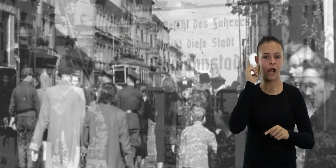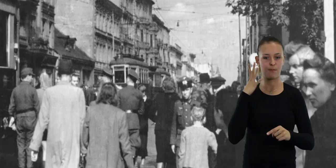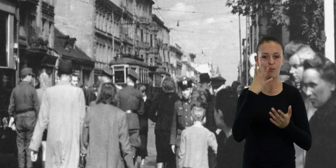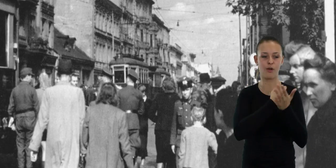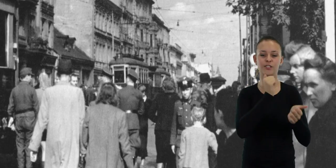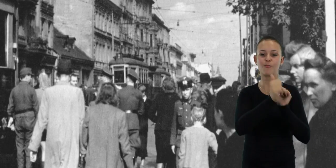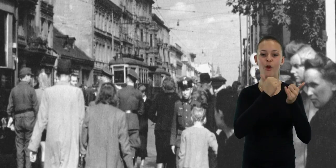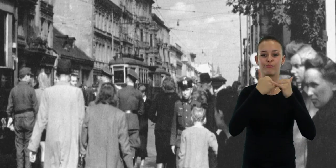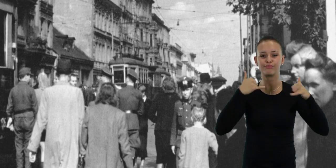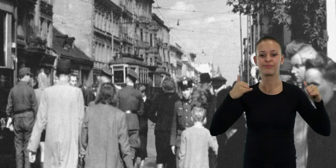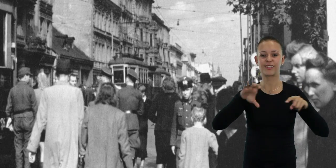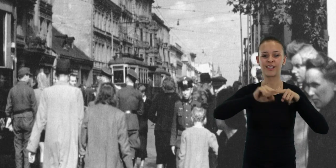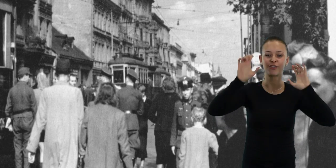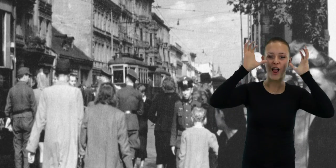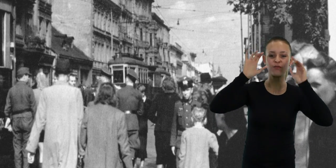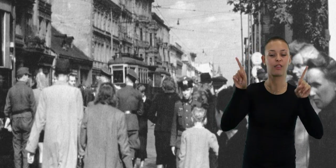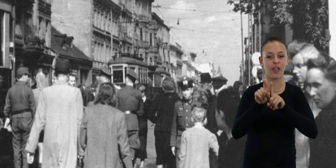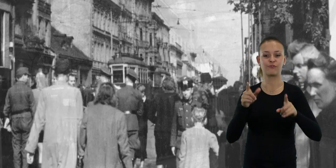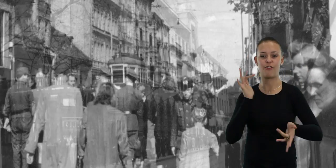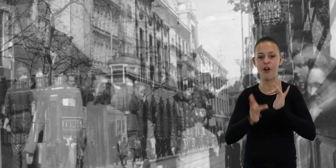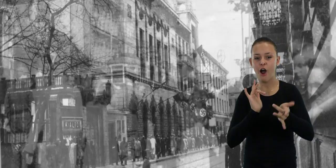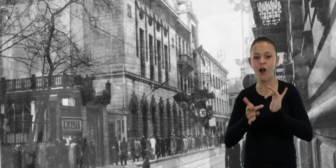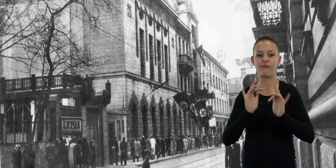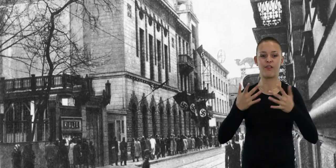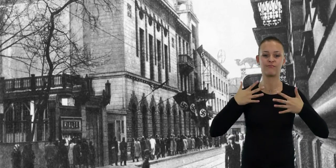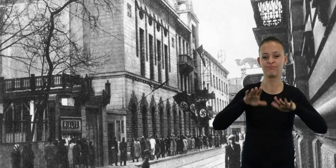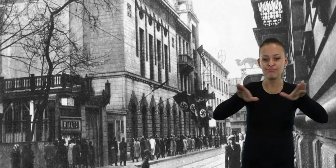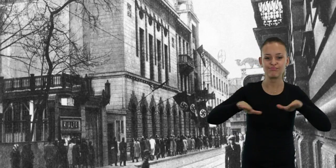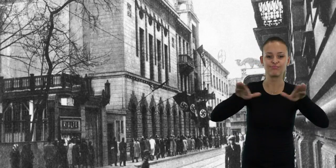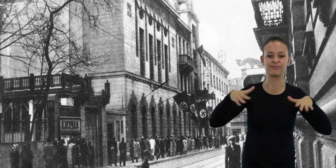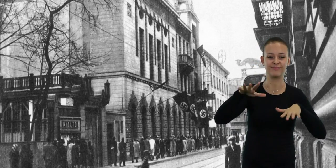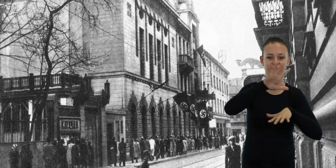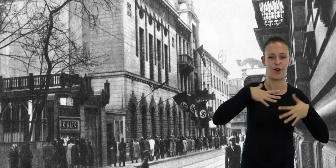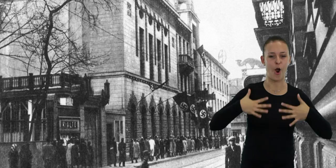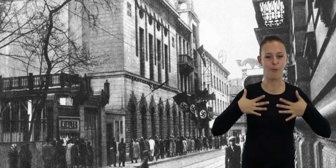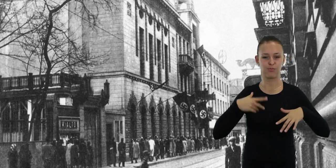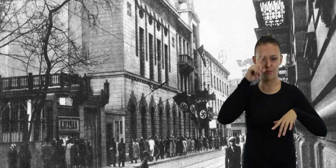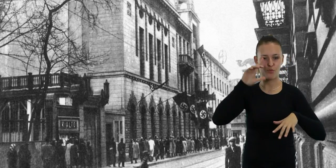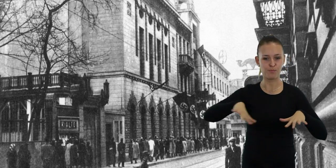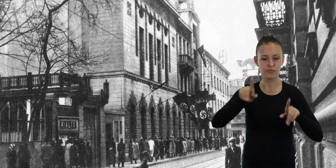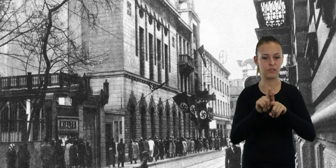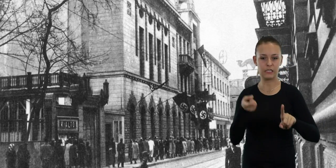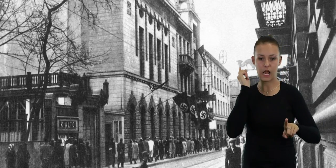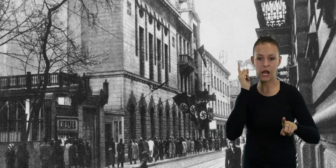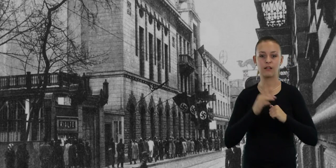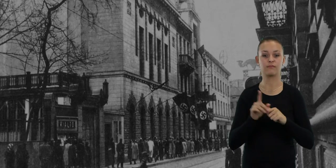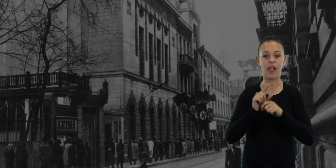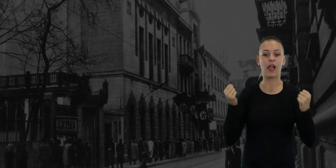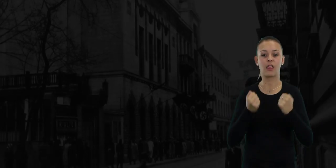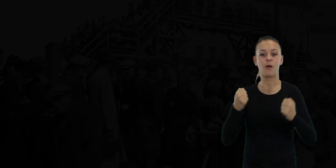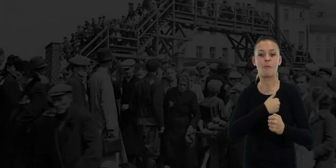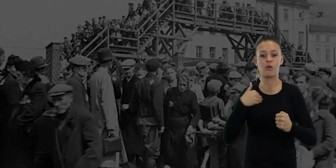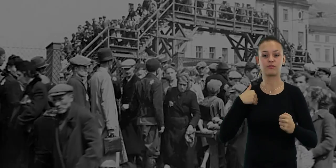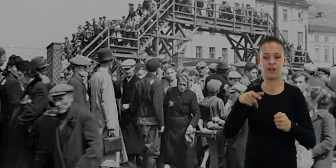a także jazdy na rowerze i kąpieli w miejscach publicznych. Aktywność sportowa Polaków została w mieście zakazana.